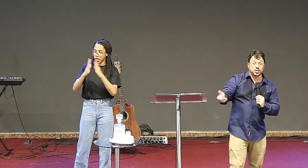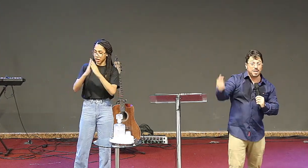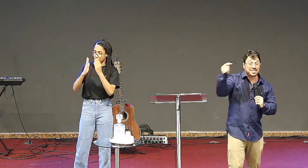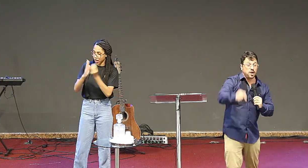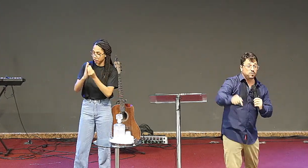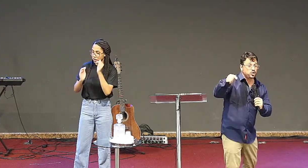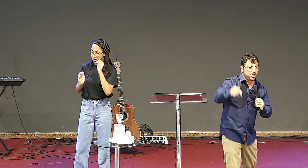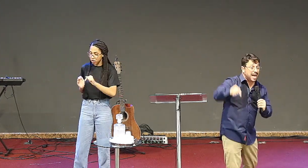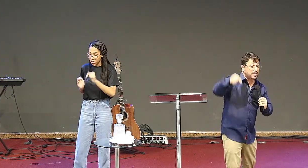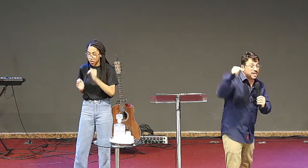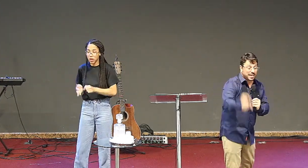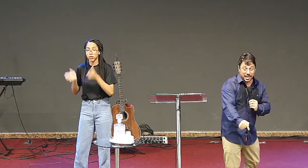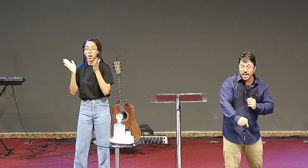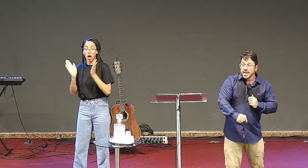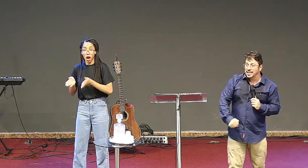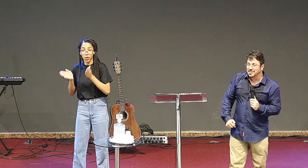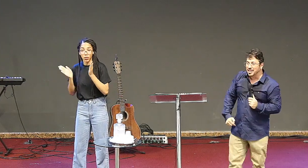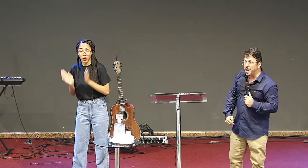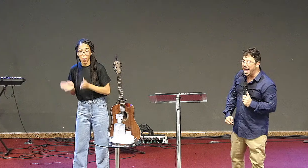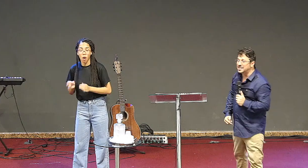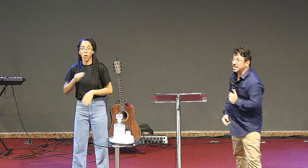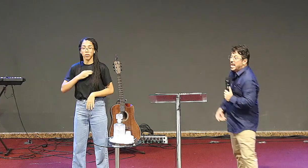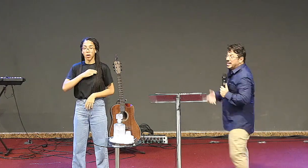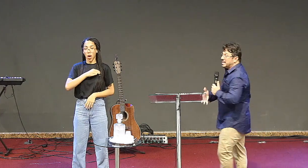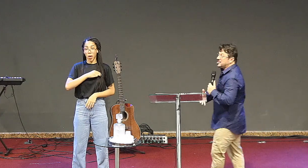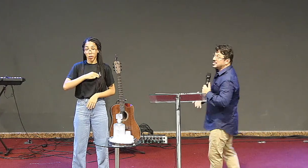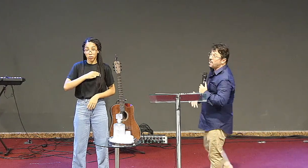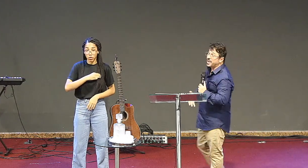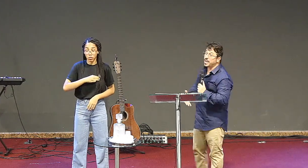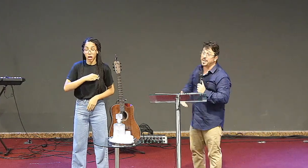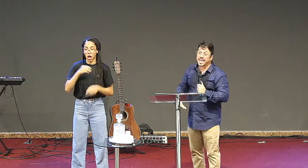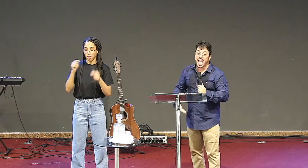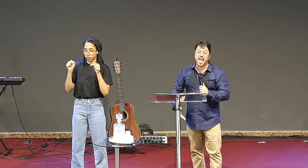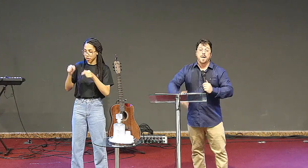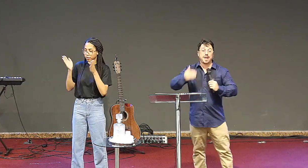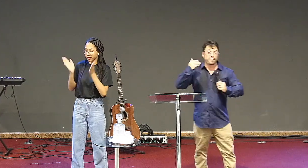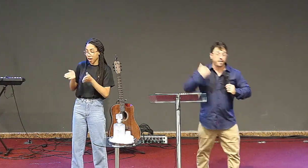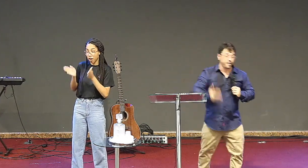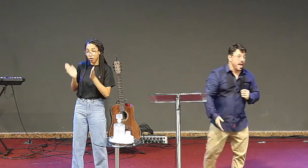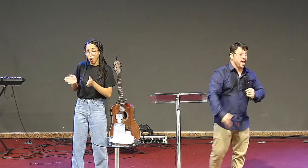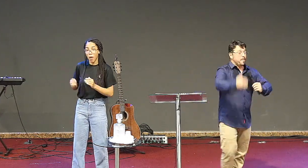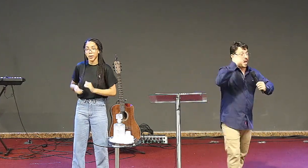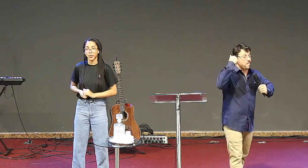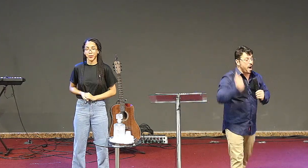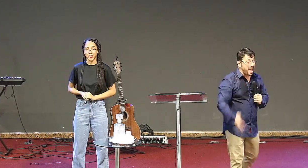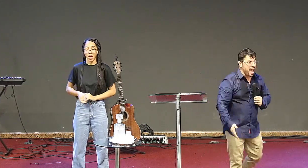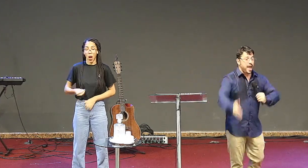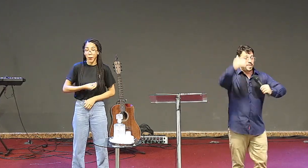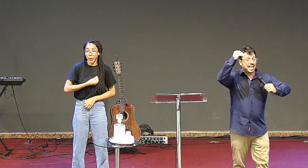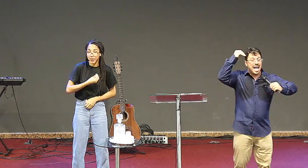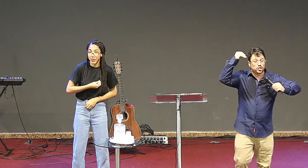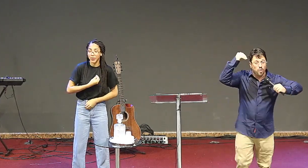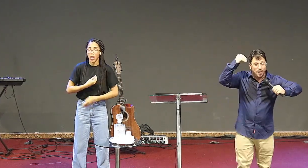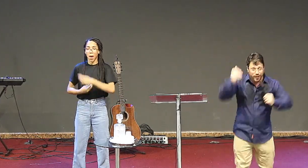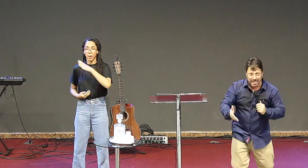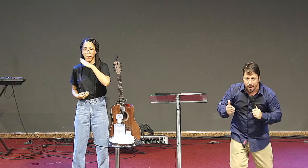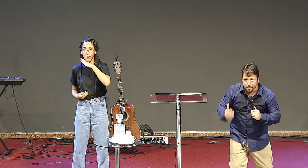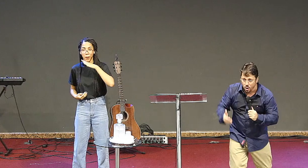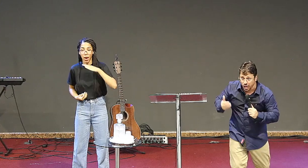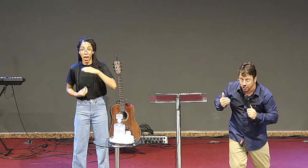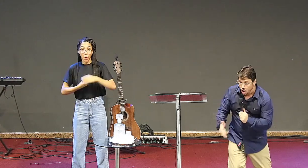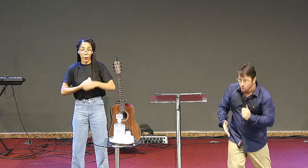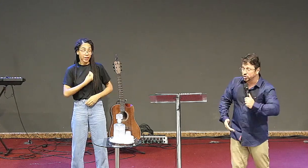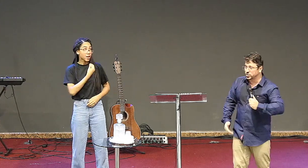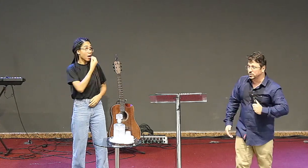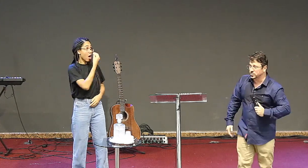distante mas são missionários aqui nessa base e eles estão aqui para quê? para viver para morrer para dar sua vida